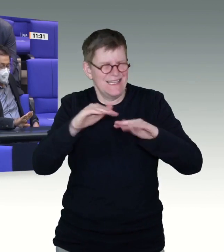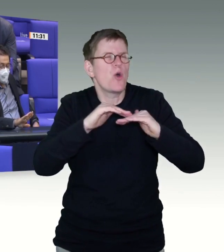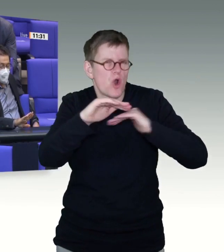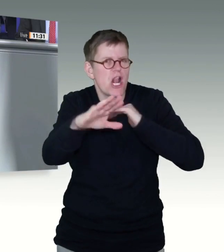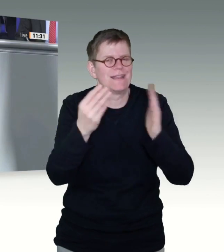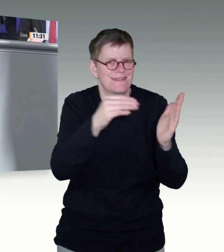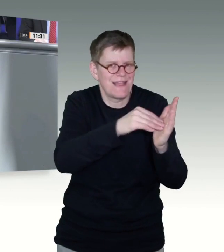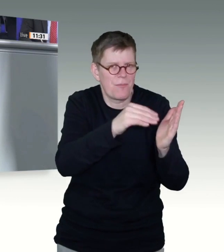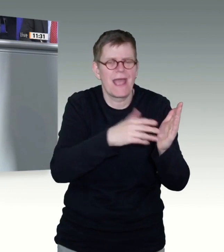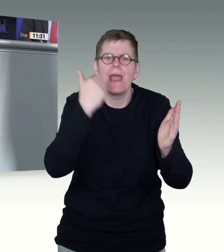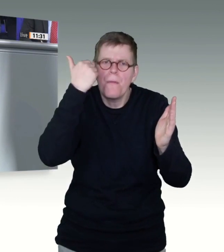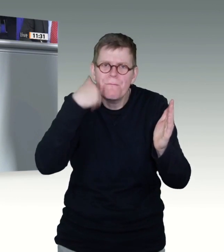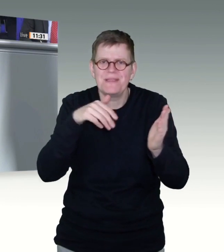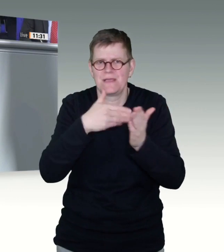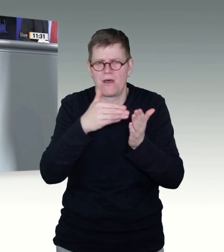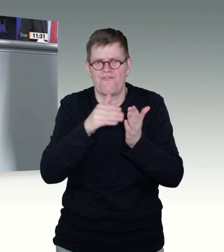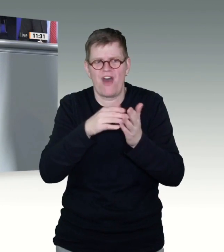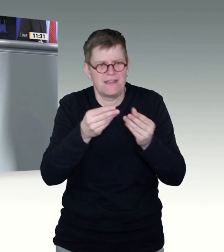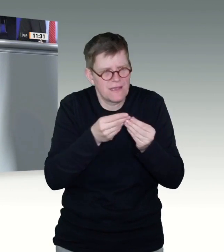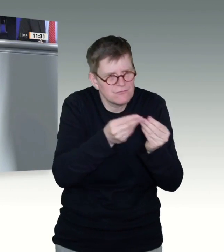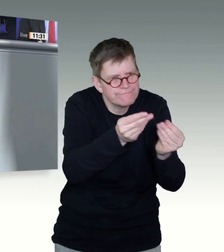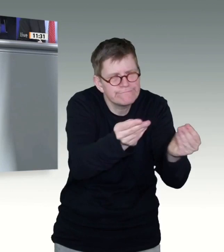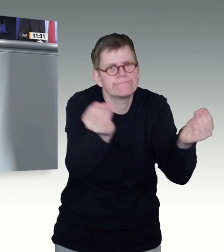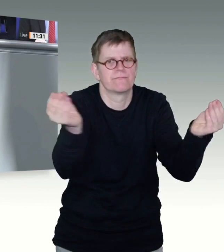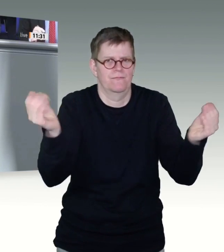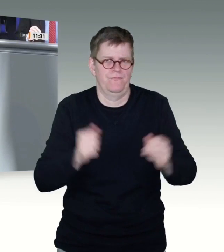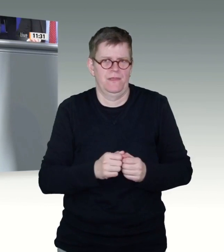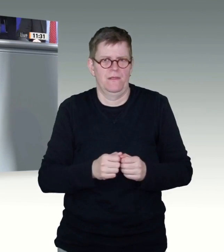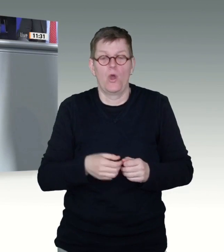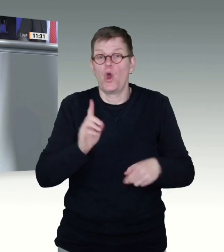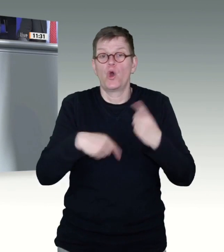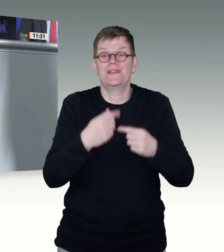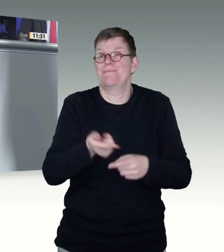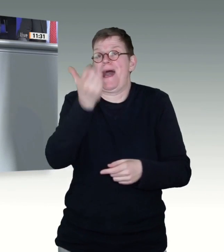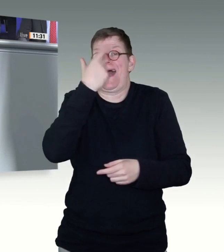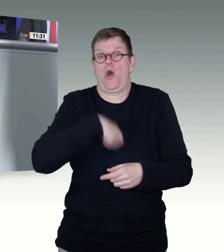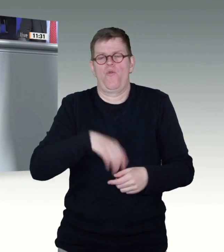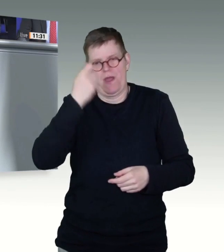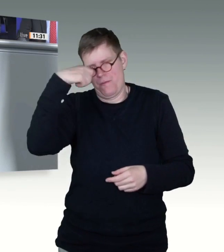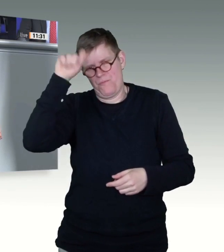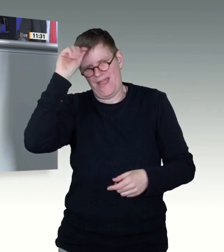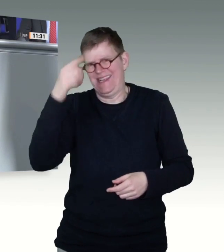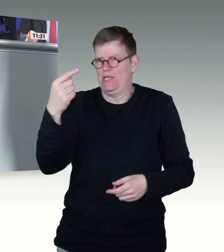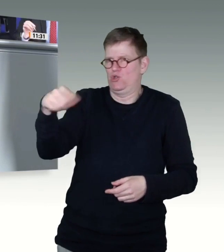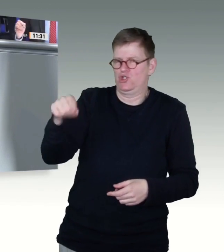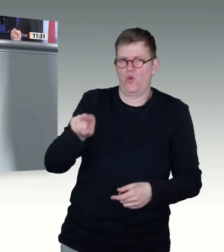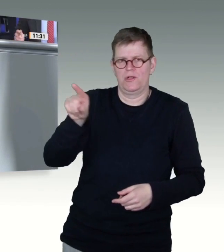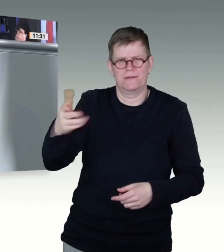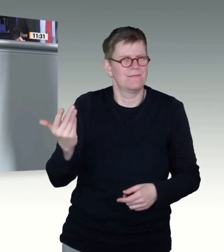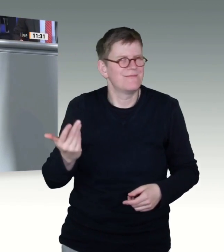Berlin, aber mit der Absicht auch dann entsprechend die Schuld uns hier in Berlin zuzuschieben für Dinge, für die